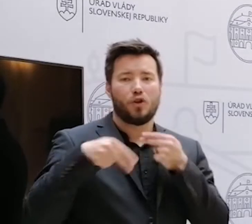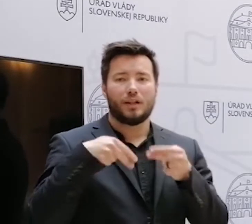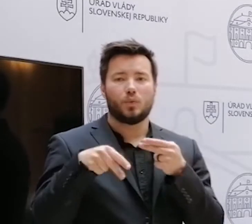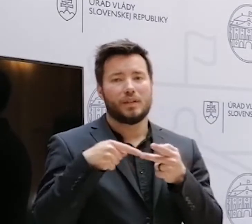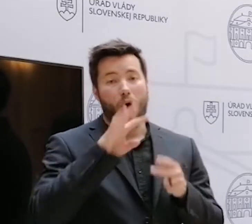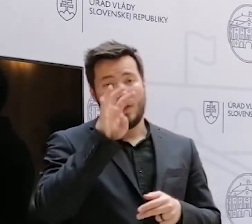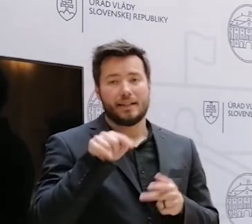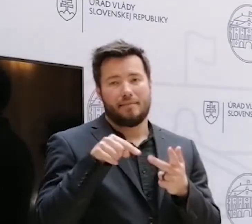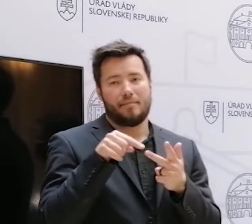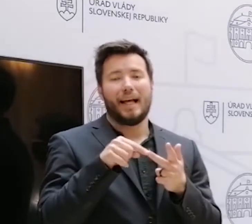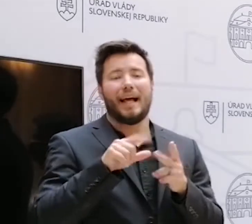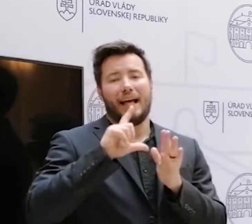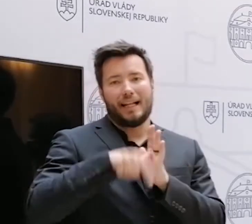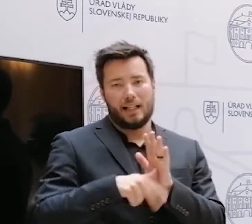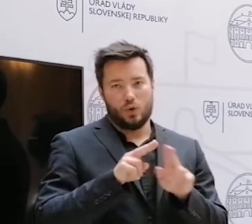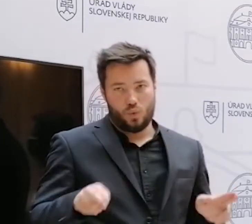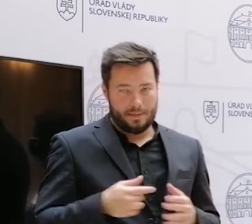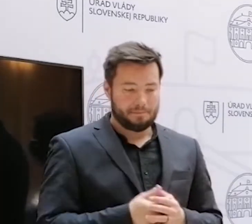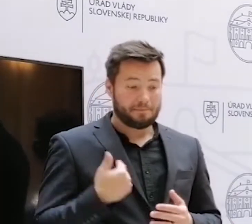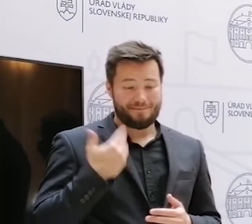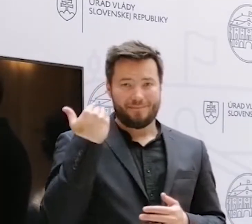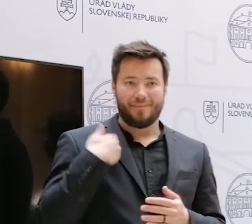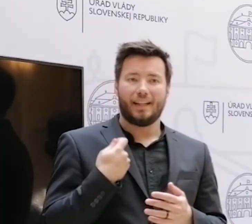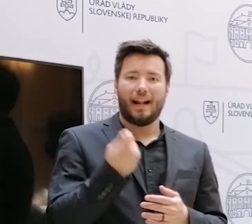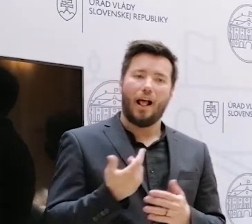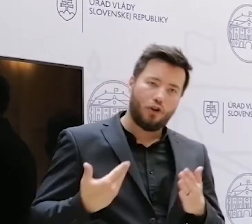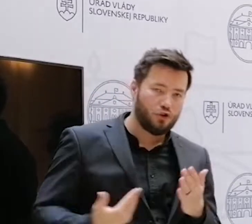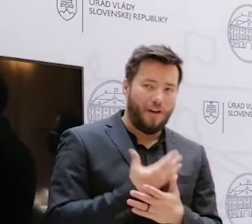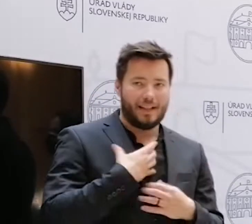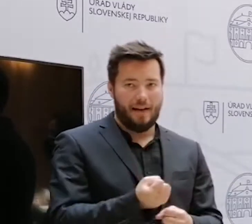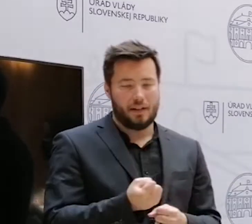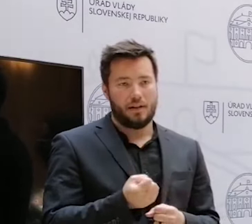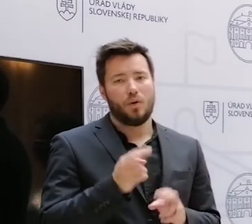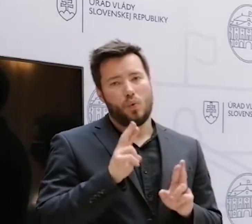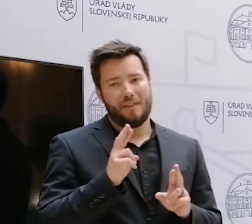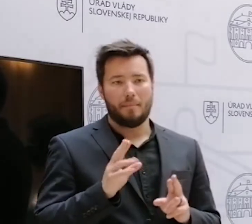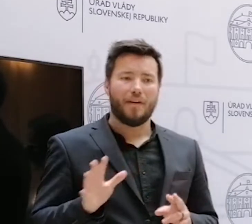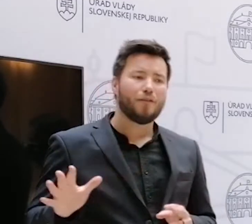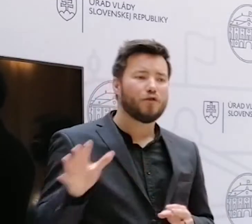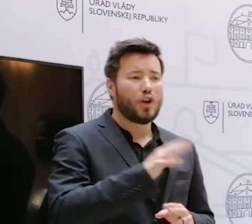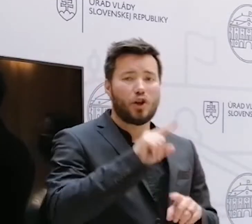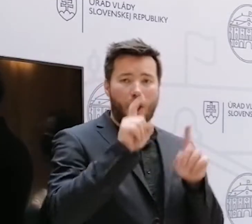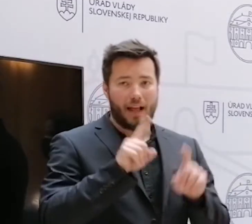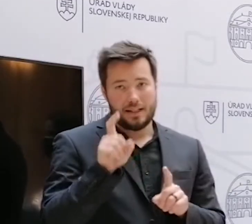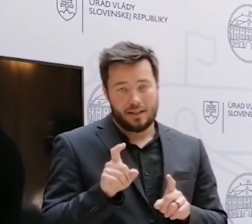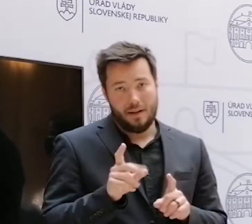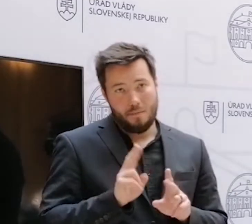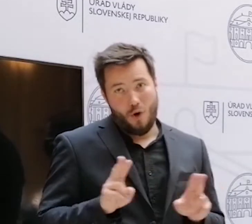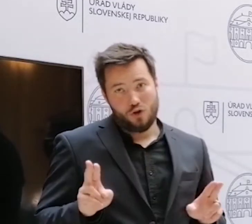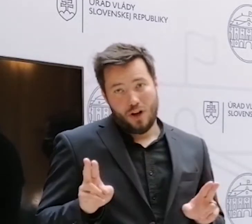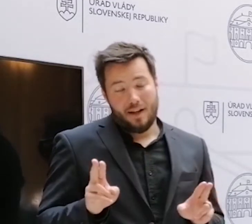A ja som priniesla nový návrh, ktorý podľa mňa by mohol vyriešiť všetky otázky s tým súvisiacie. A keď nebudem mať